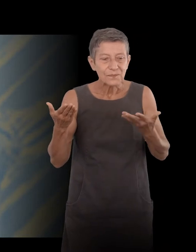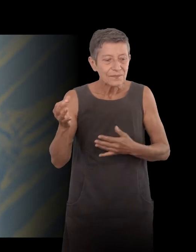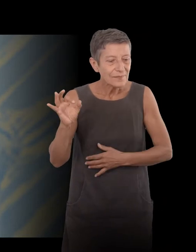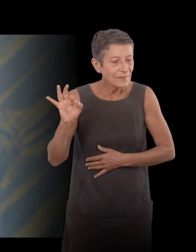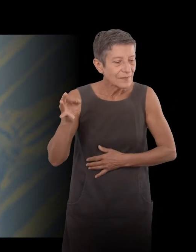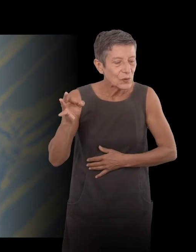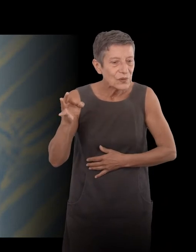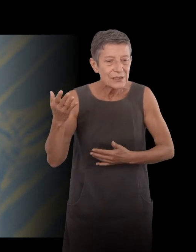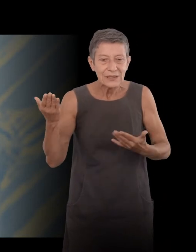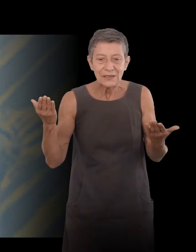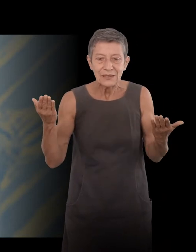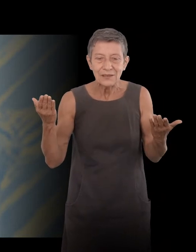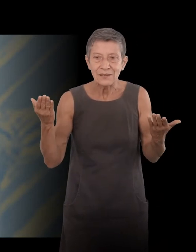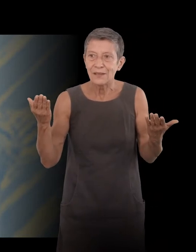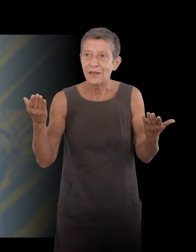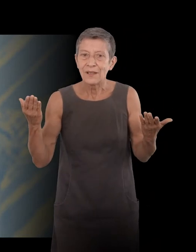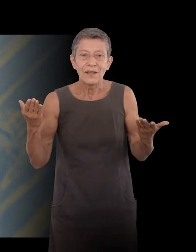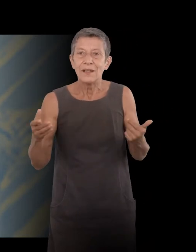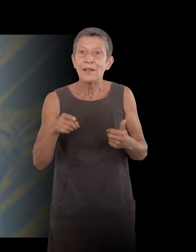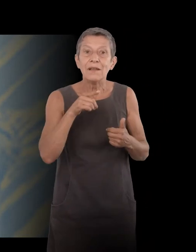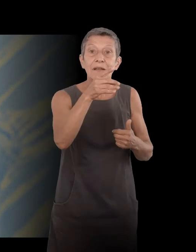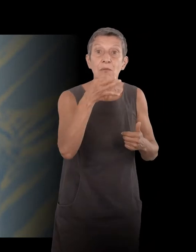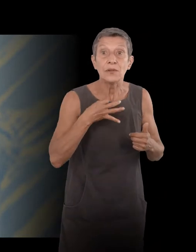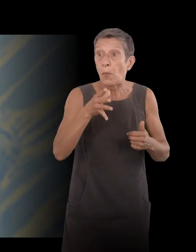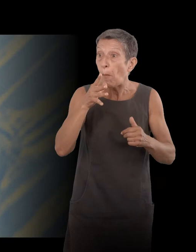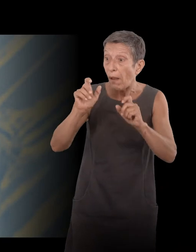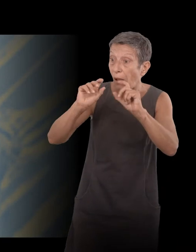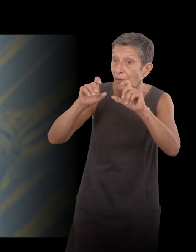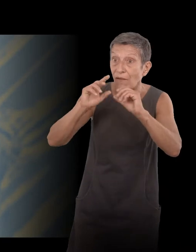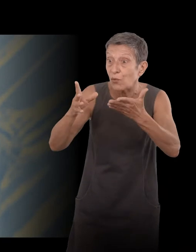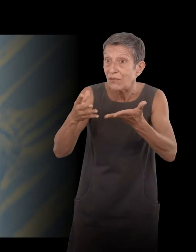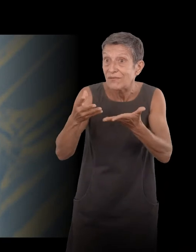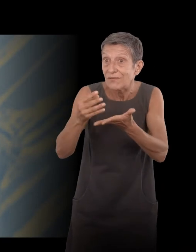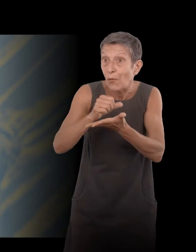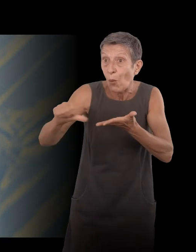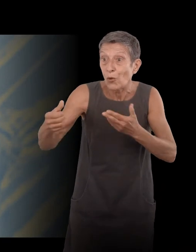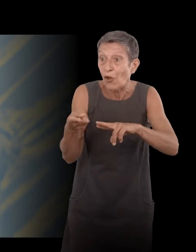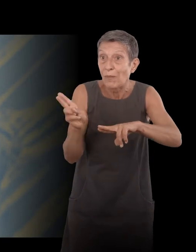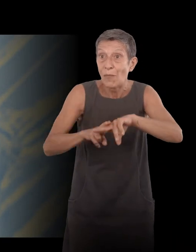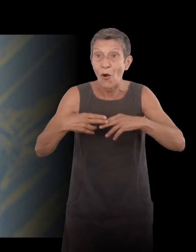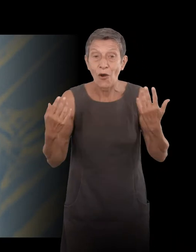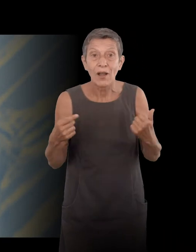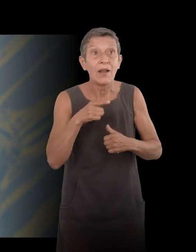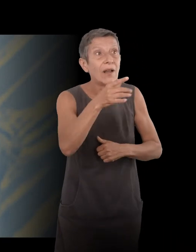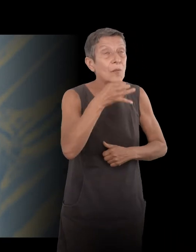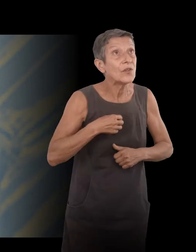you can't interview a dead man. And he said, if I would, I would have to ask a question. And so,